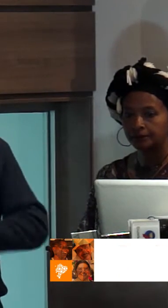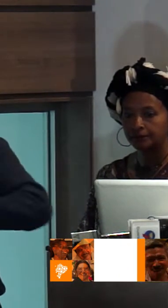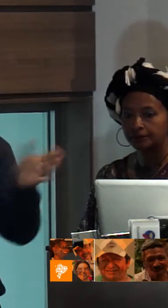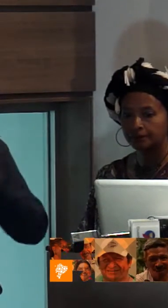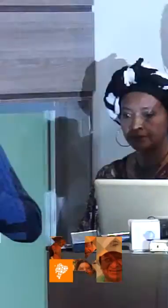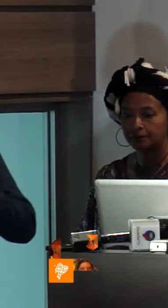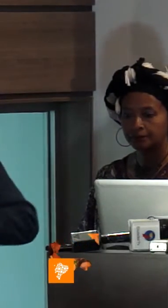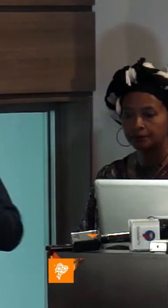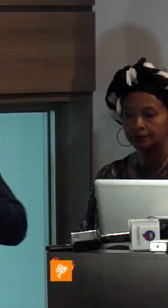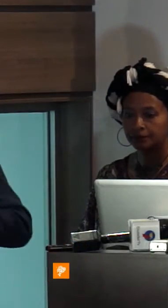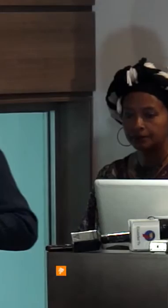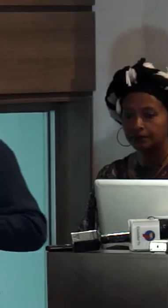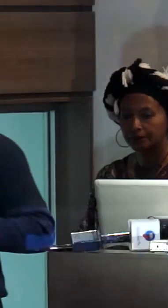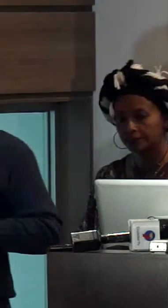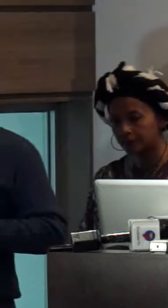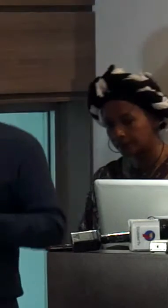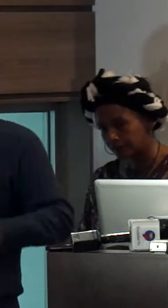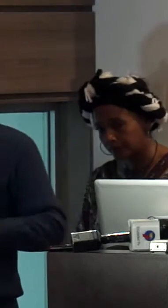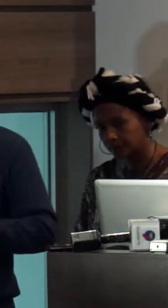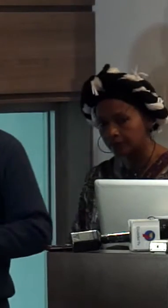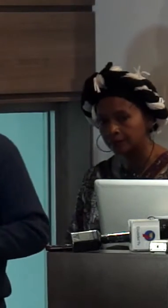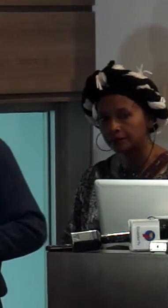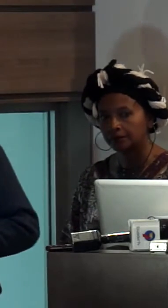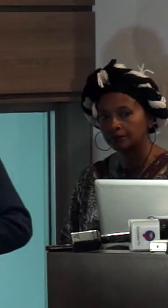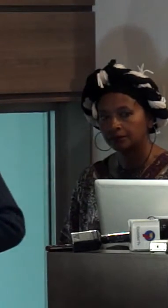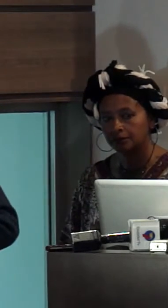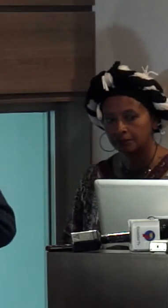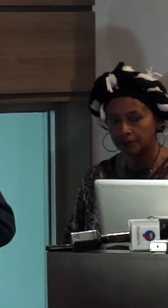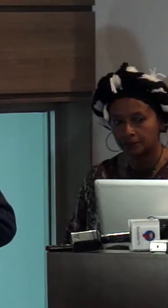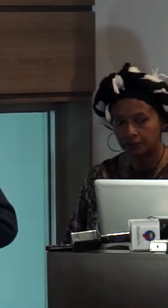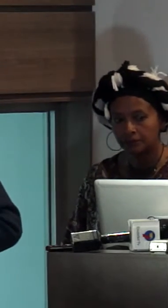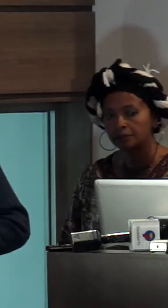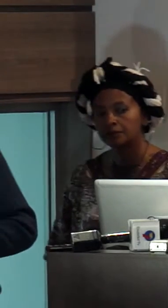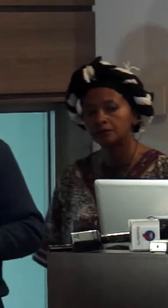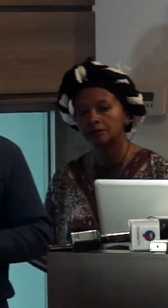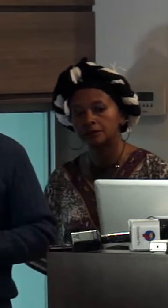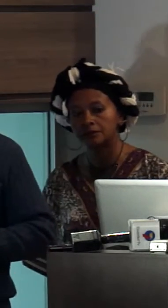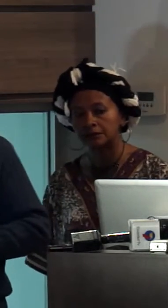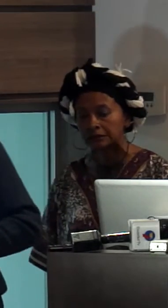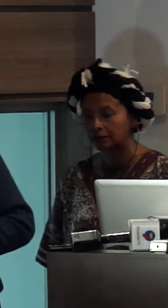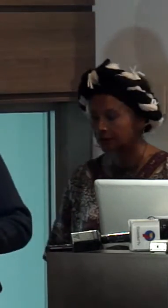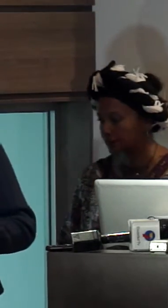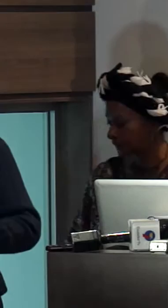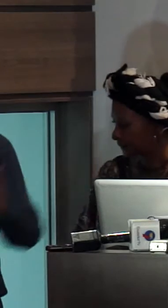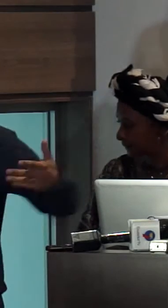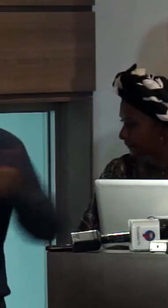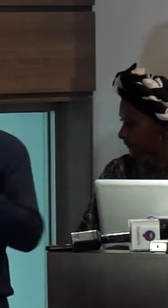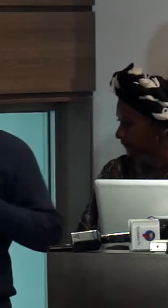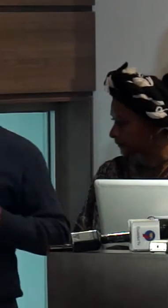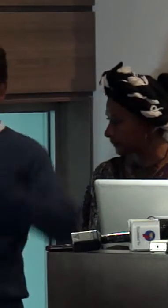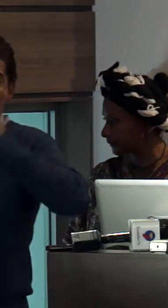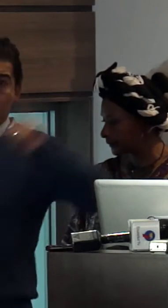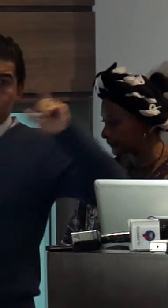de todas las formas utilizando todos los mecanismos y medios que muchas veces puede llegar al libertinaje y romper